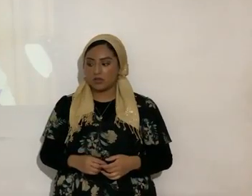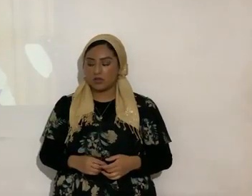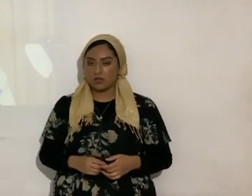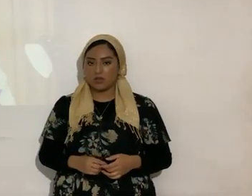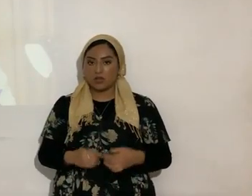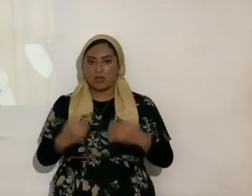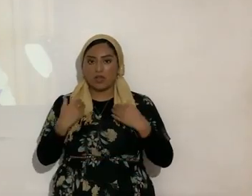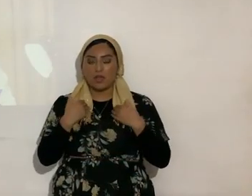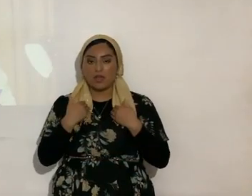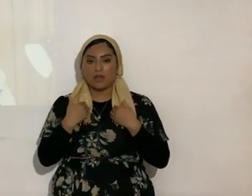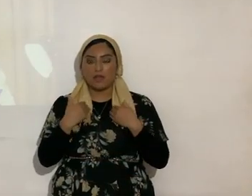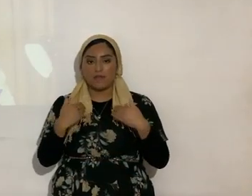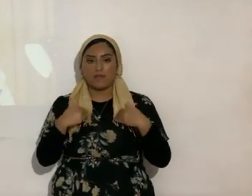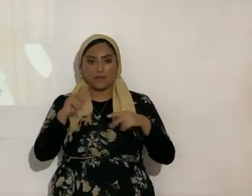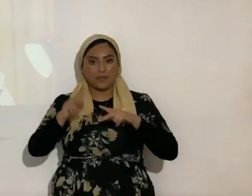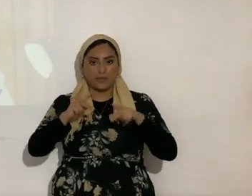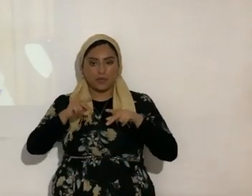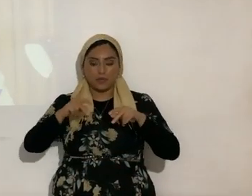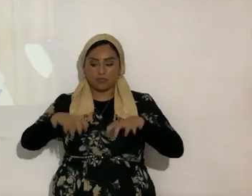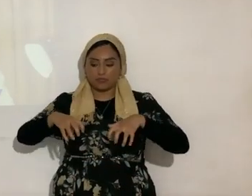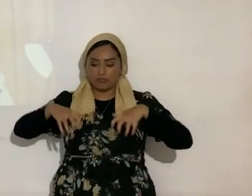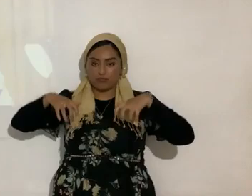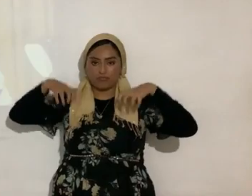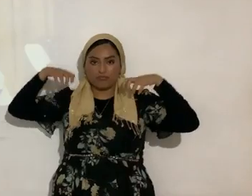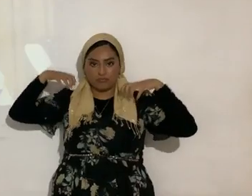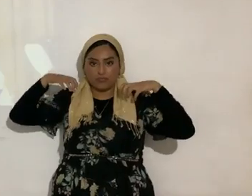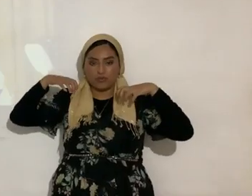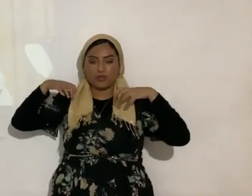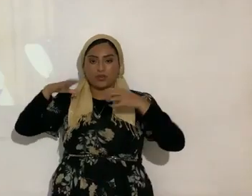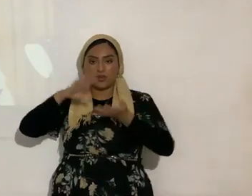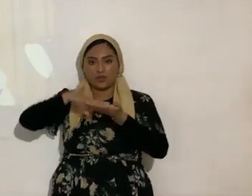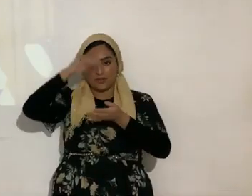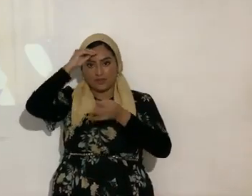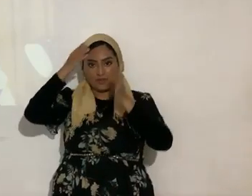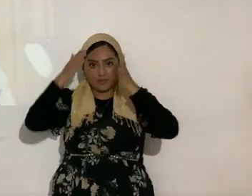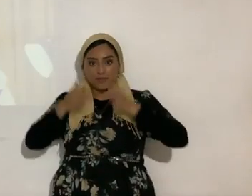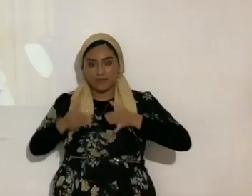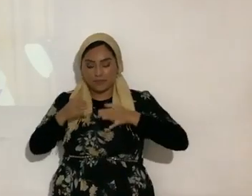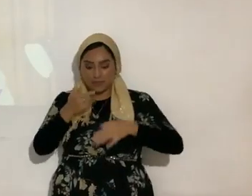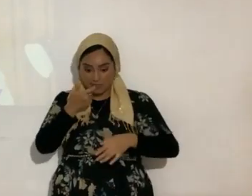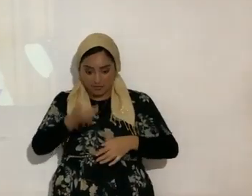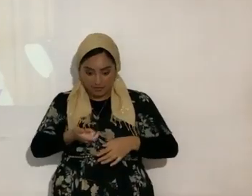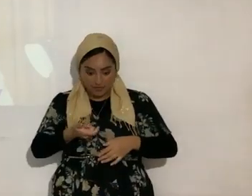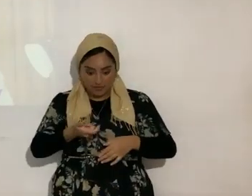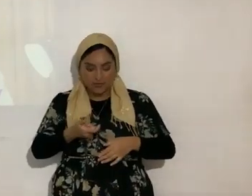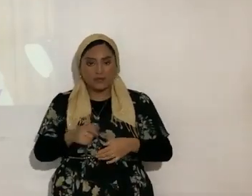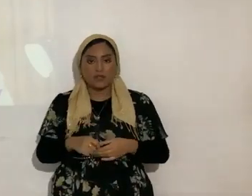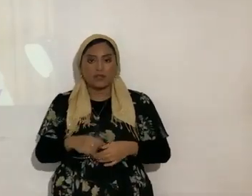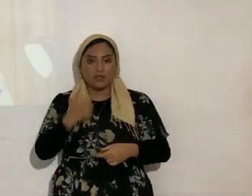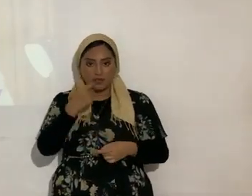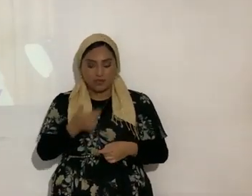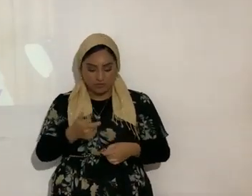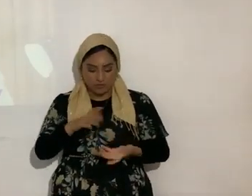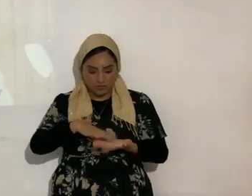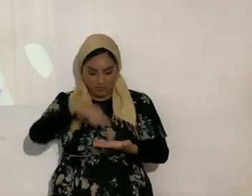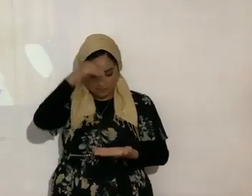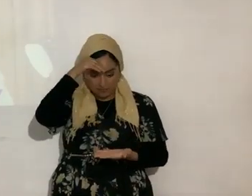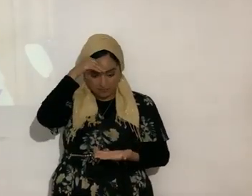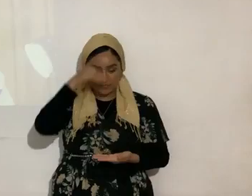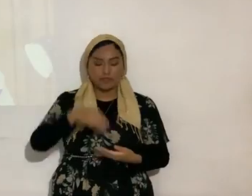donde se ponen los estudiantes de medicina bien para aprender de anatomía o bien medicina forense escuchen